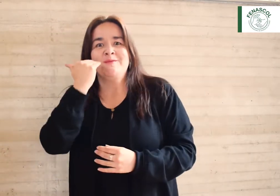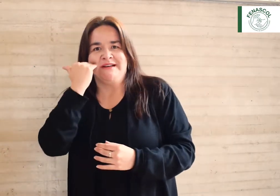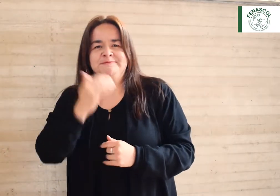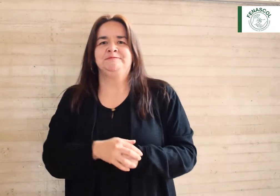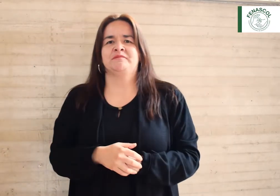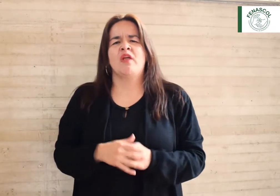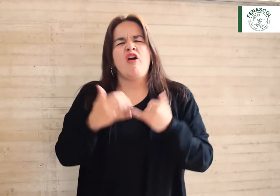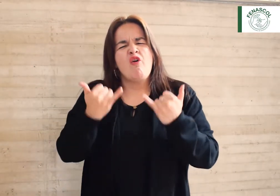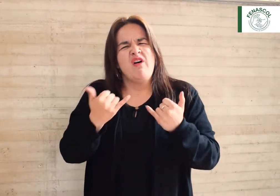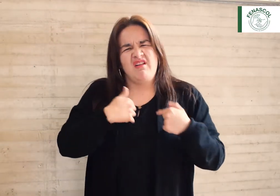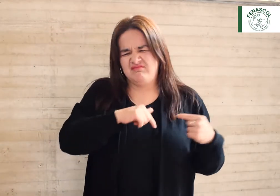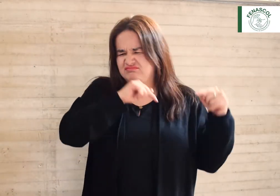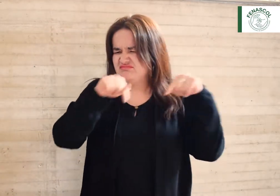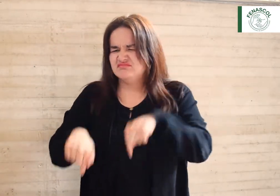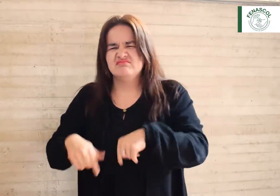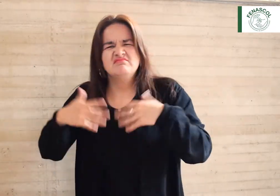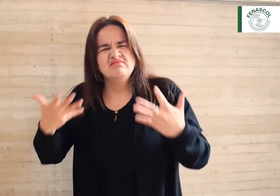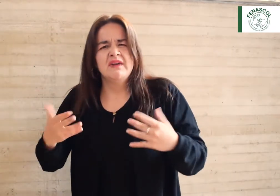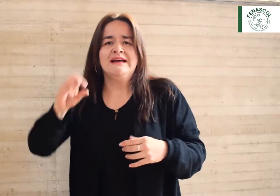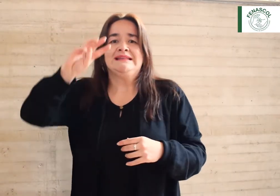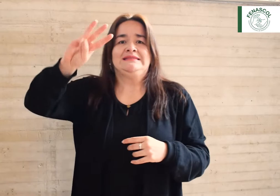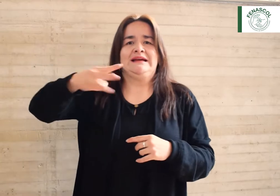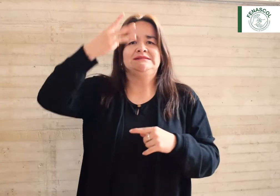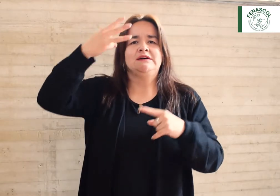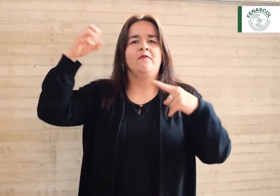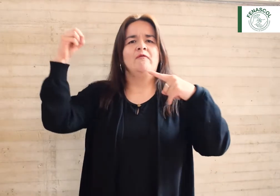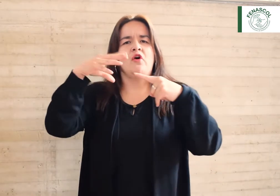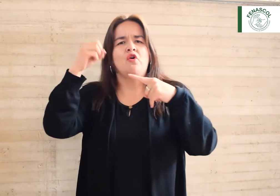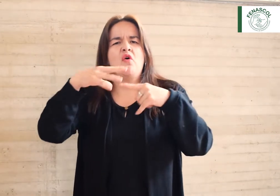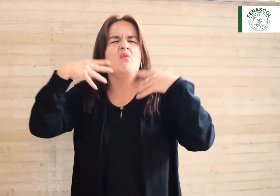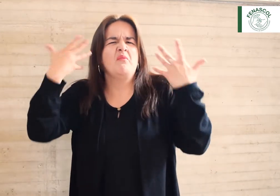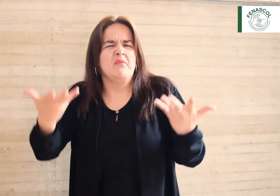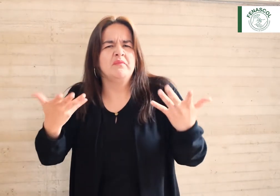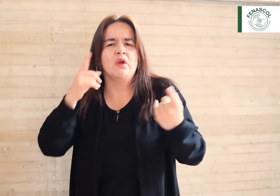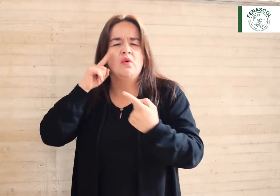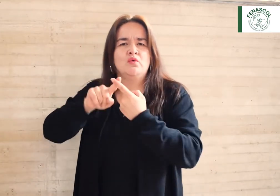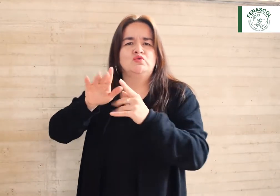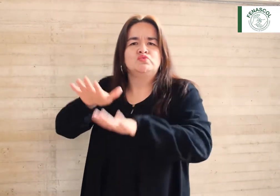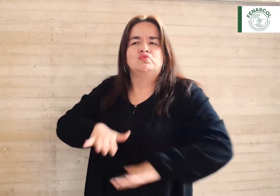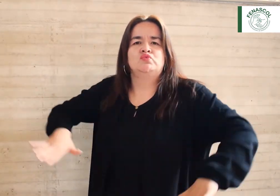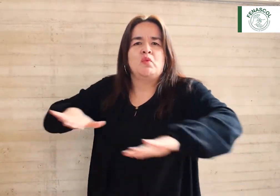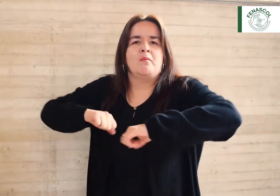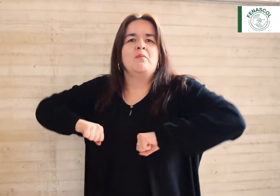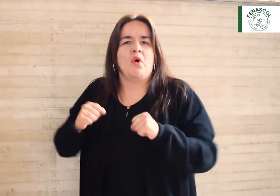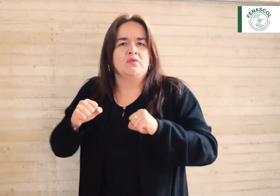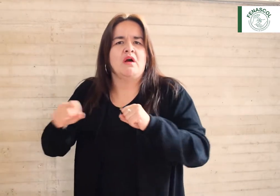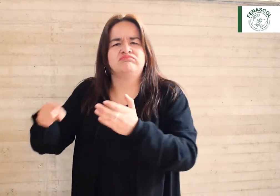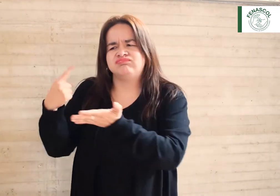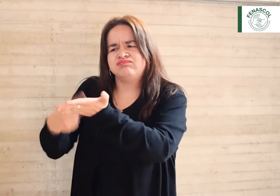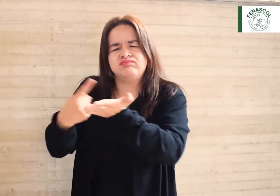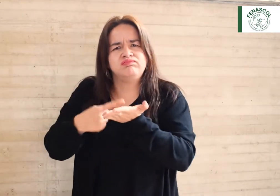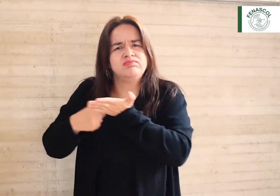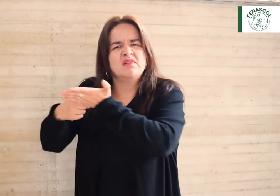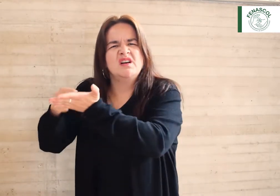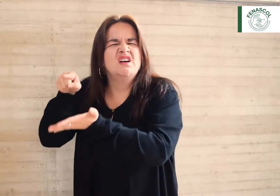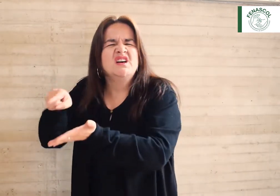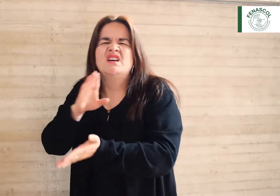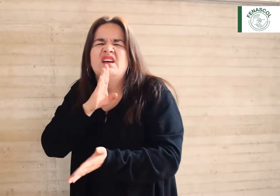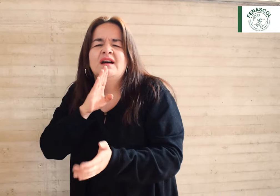sordas del país. En este momento me encuentro en el tercer foro distrital de mujeres sordas, aquí en Bogotá, el cual